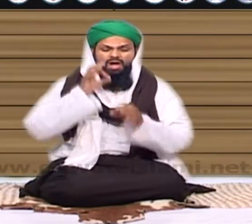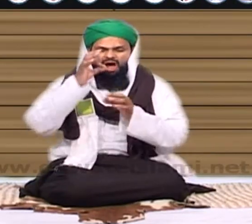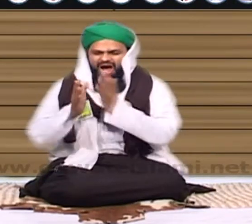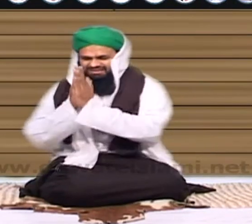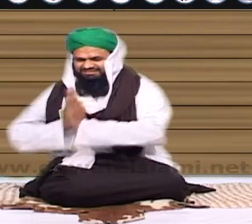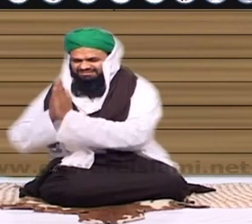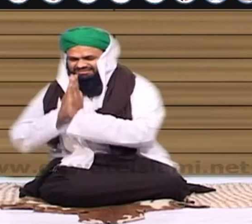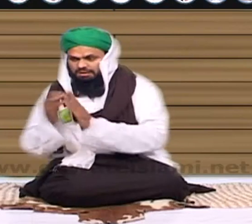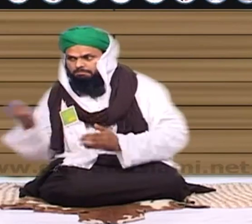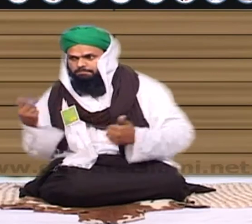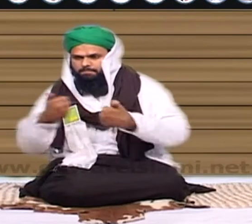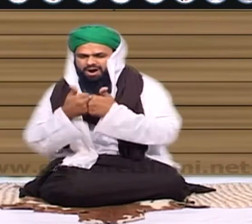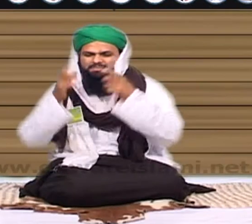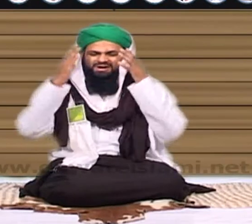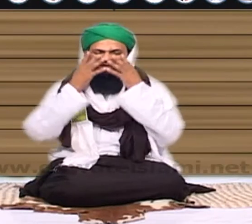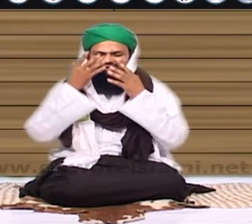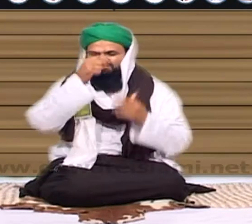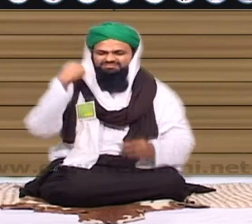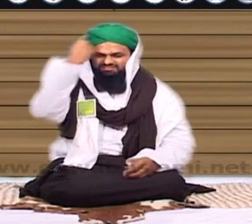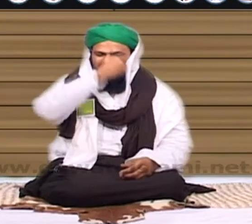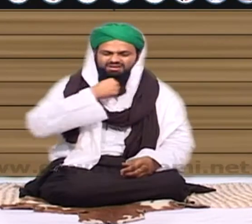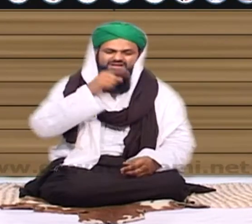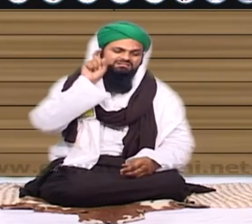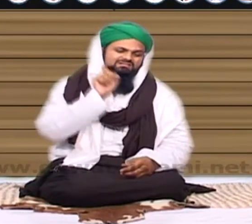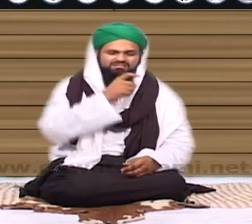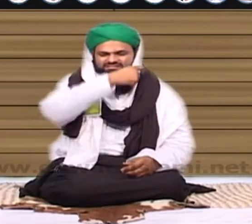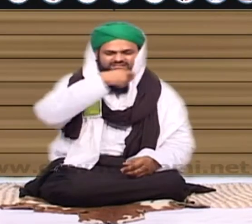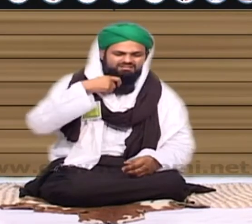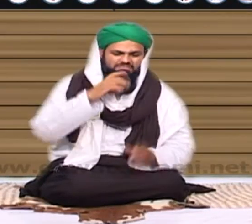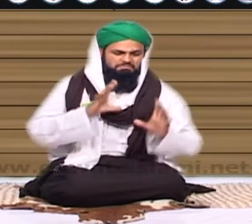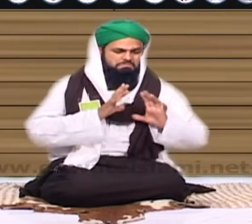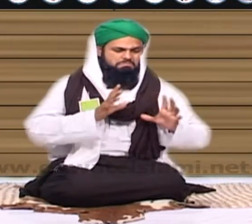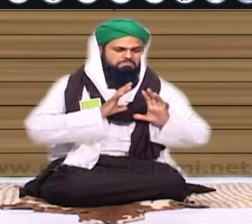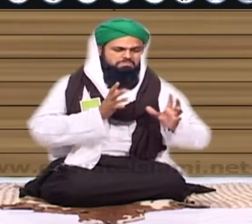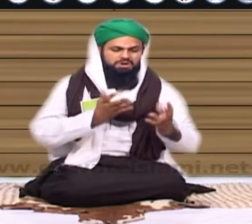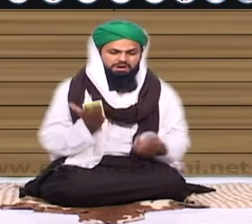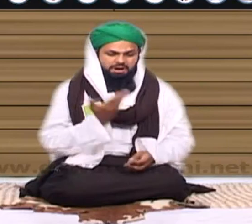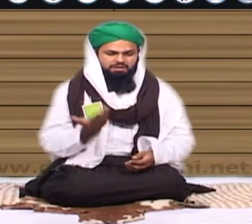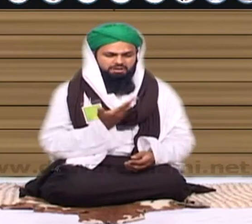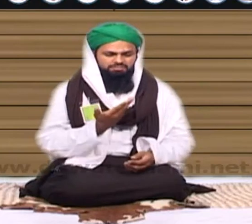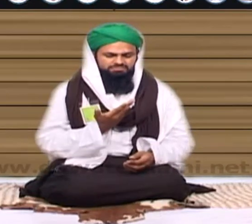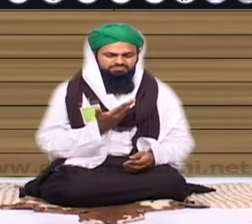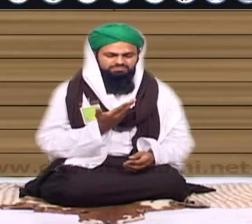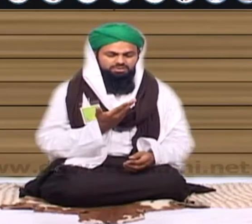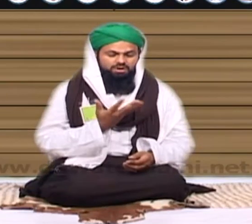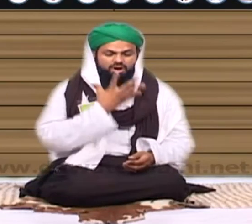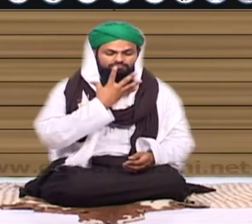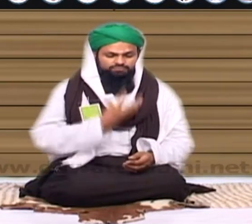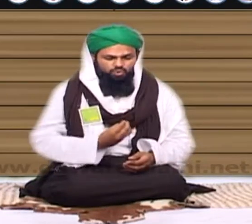جیسا چہرہ بناتے تھے ہم نتنے فیشن اپناتے تھے آج پھنس گئے افسوس آج پھنس گئے